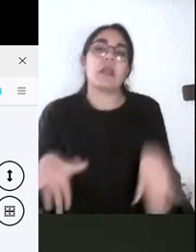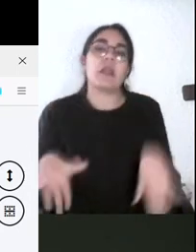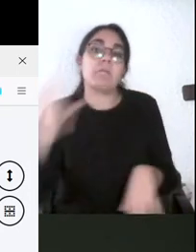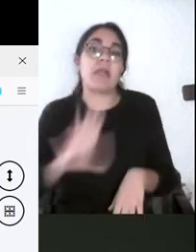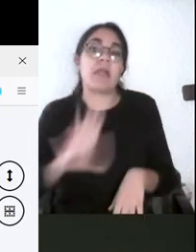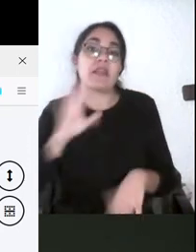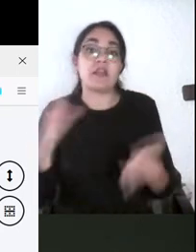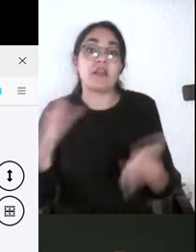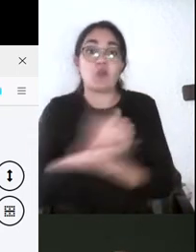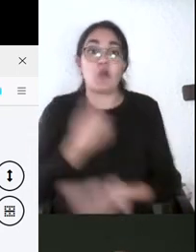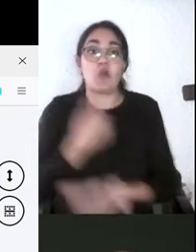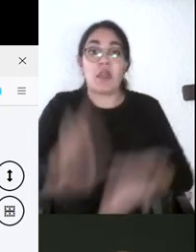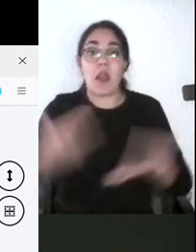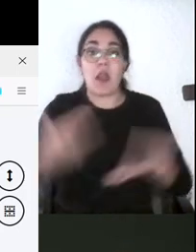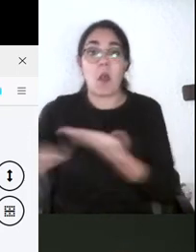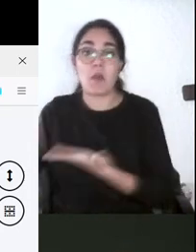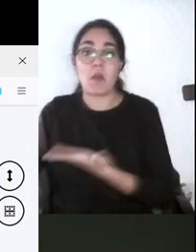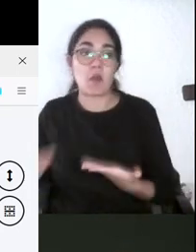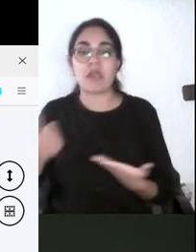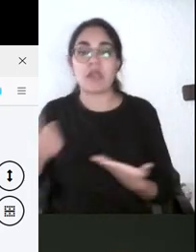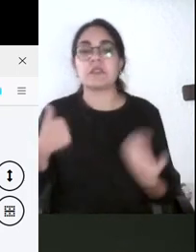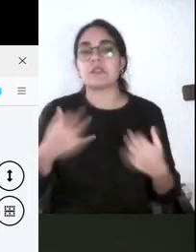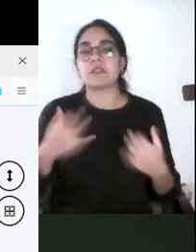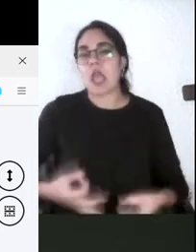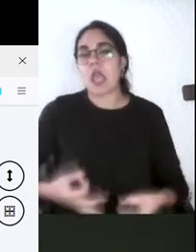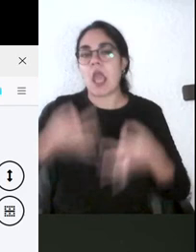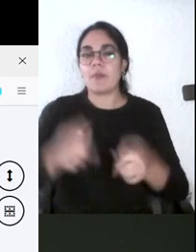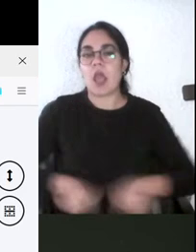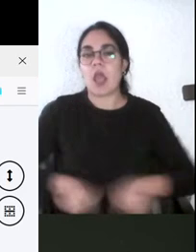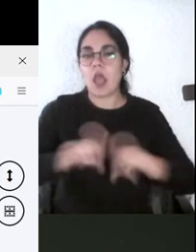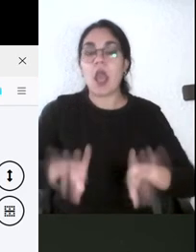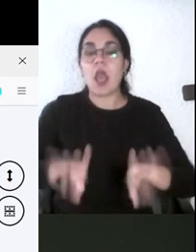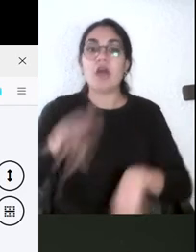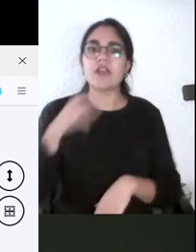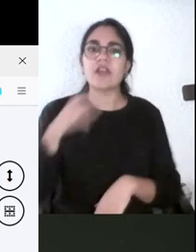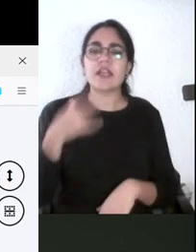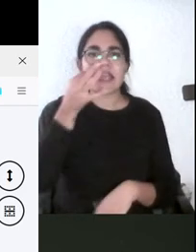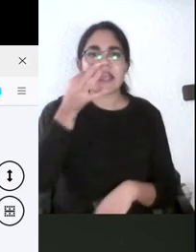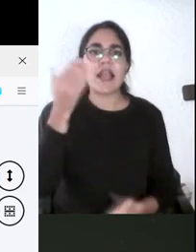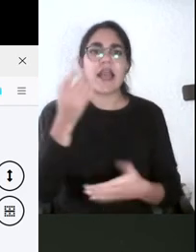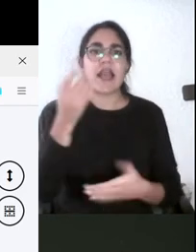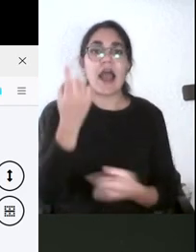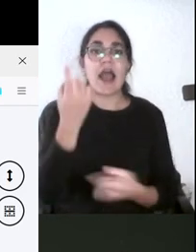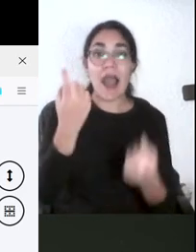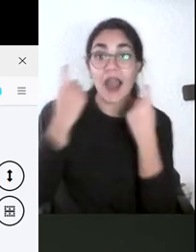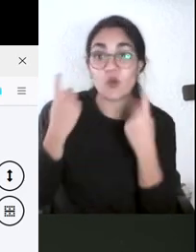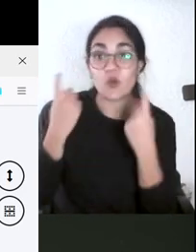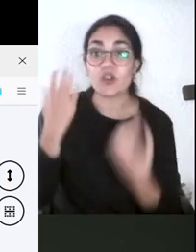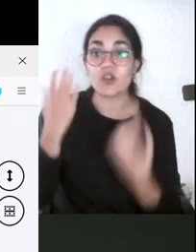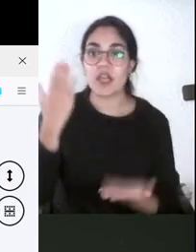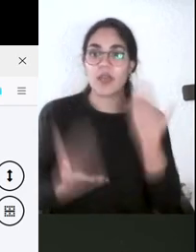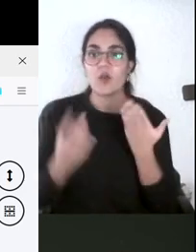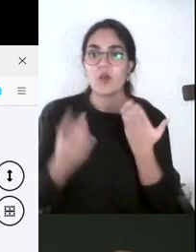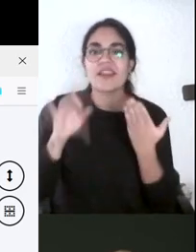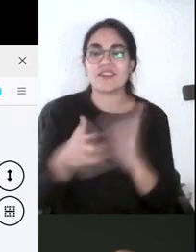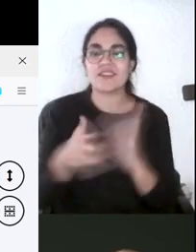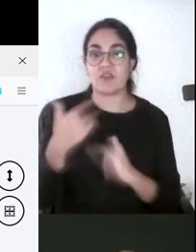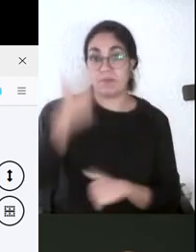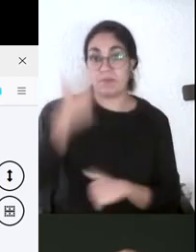evaluable y sin embargo la evaluación de los alumnos la hace el que diseña la asignatura y el que se la imparte